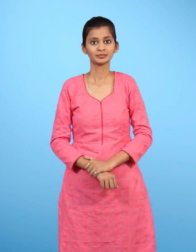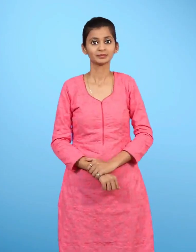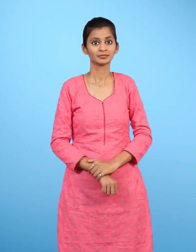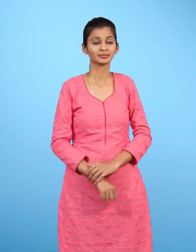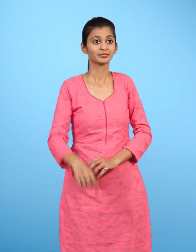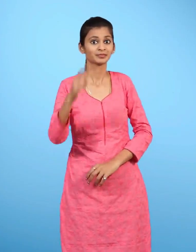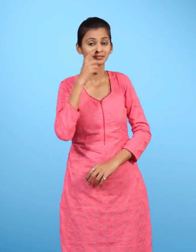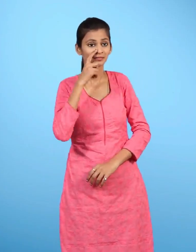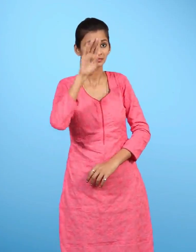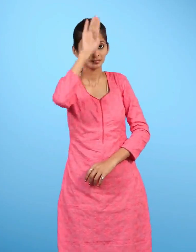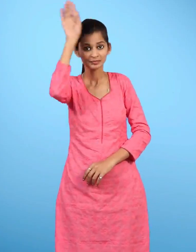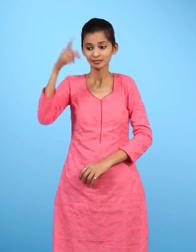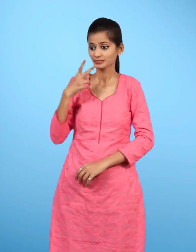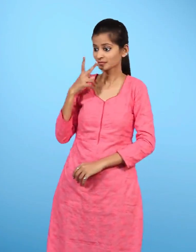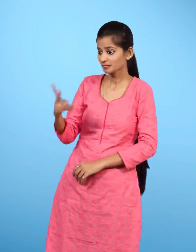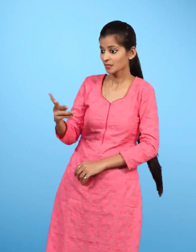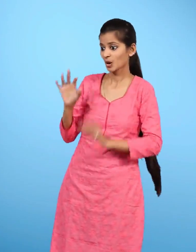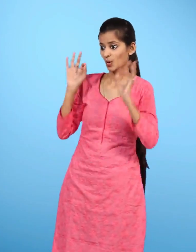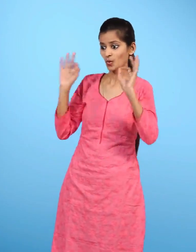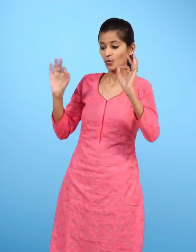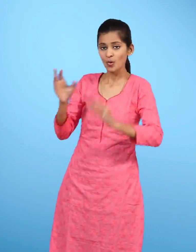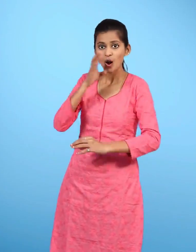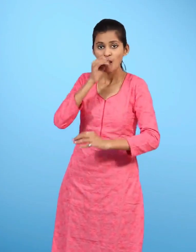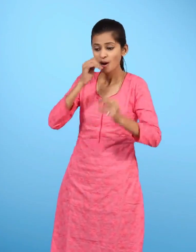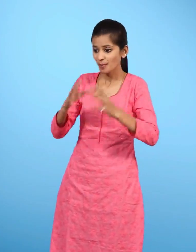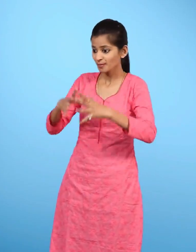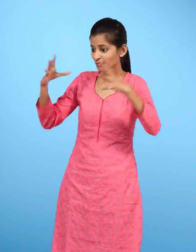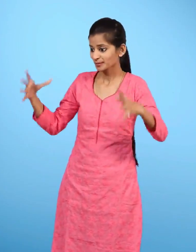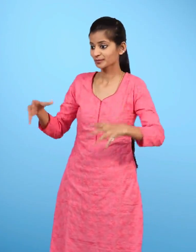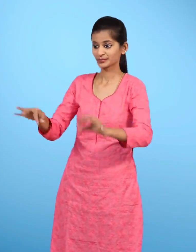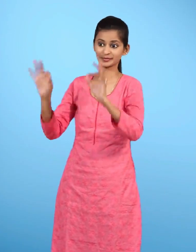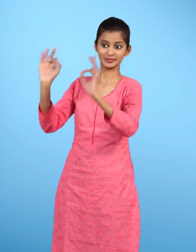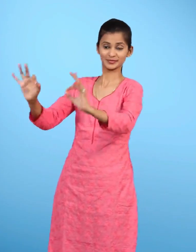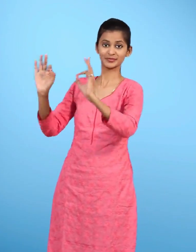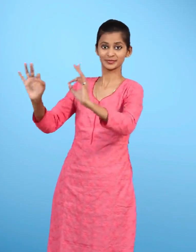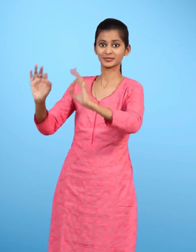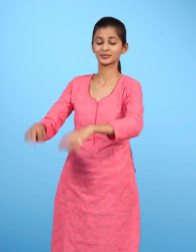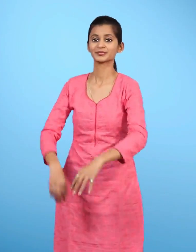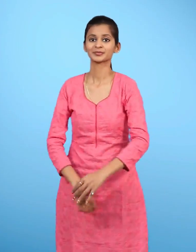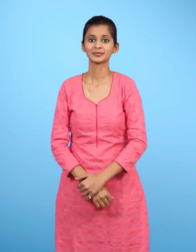चित्र दो रानी कहती है इतने सारे आम बहुत खूब